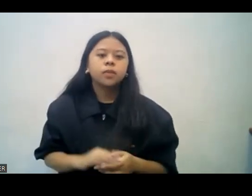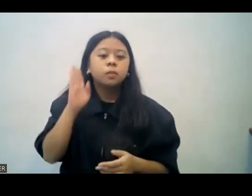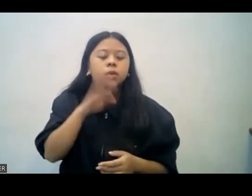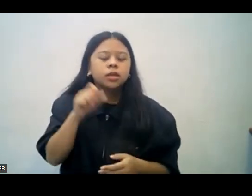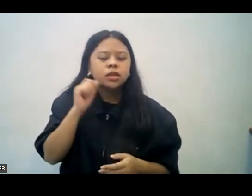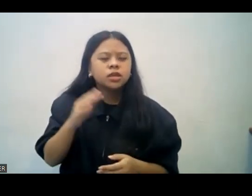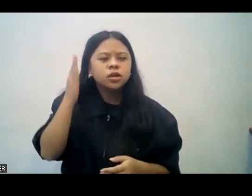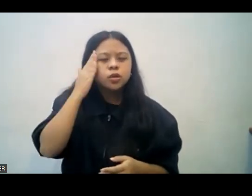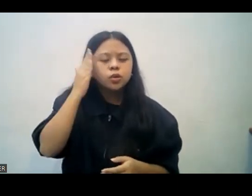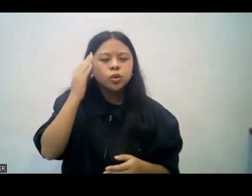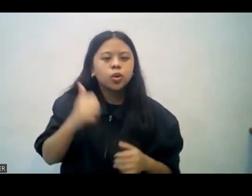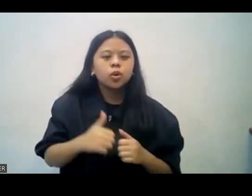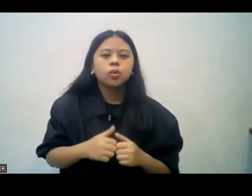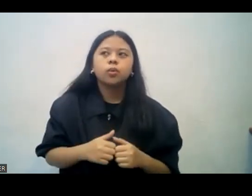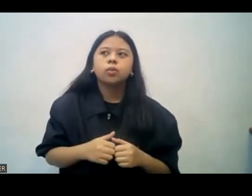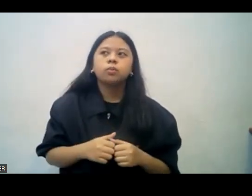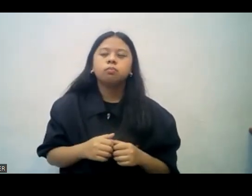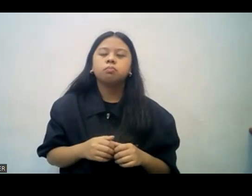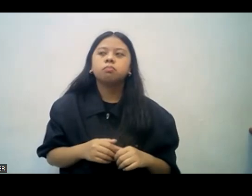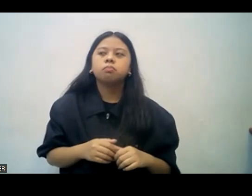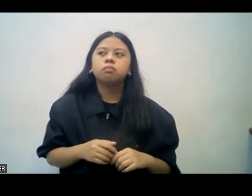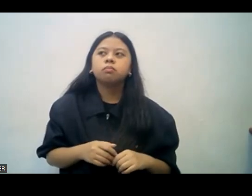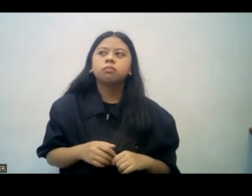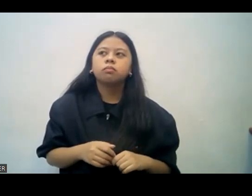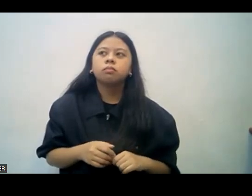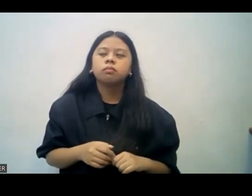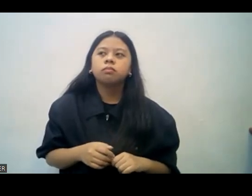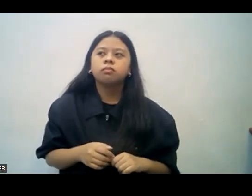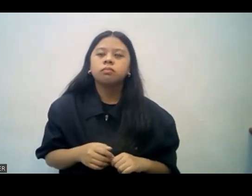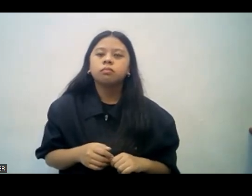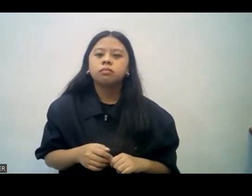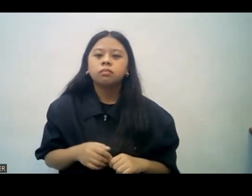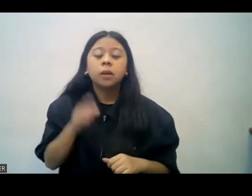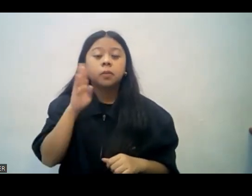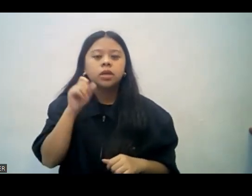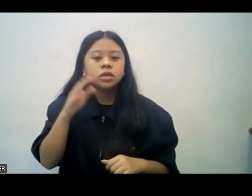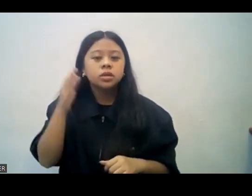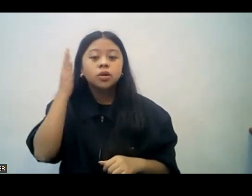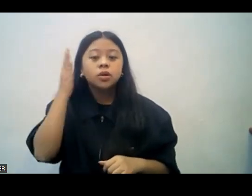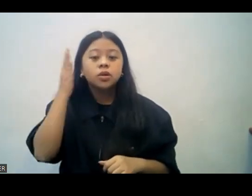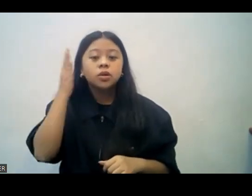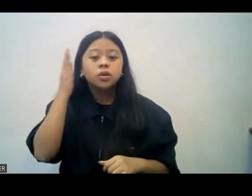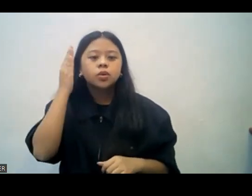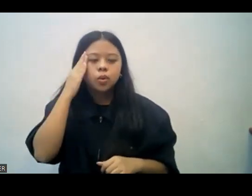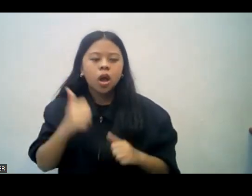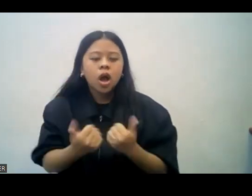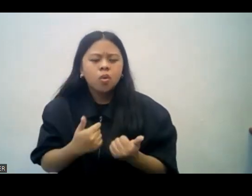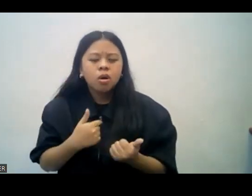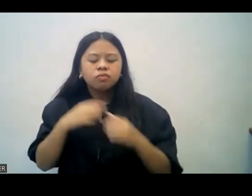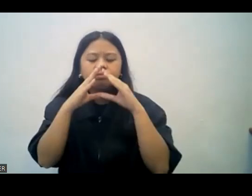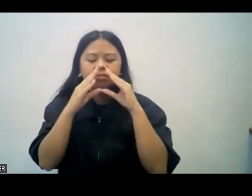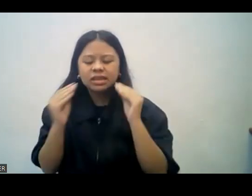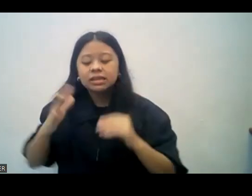eternal destiny. At lahat po ng mga kapatid, ay nakakaunawa kung gaano ako nalulungkot sa